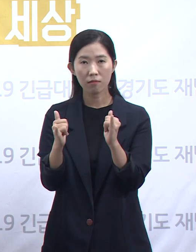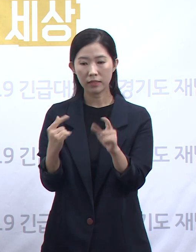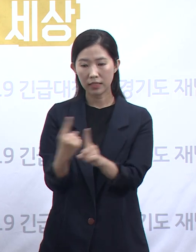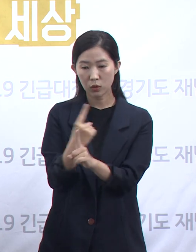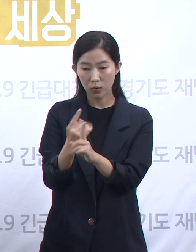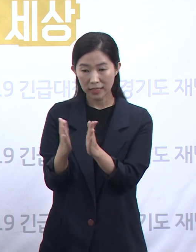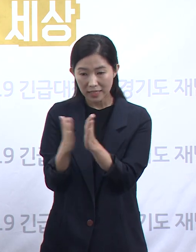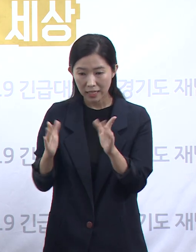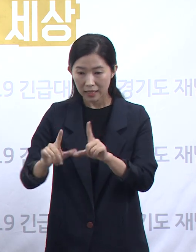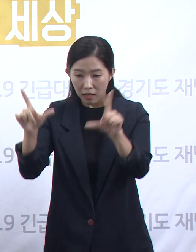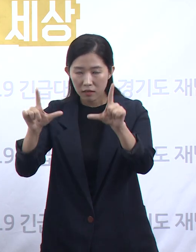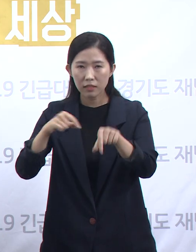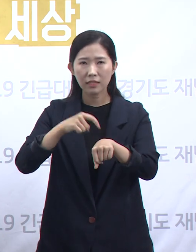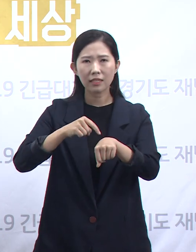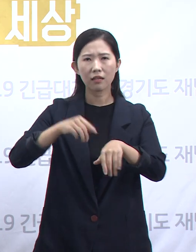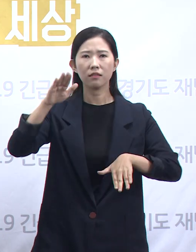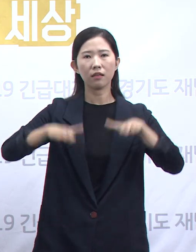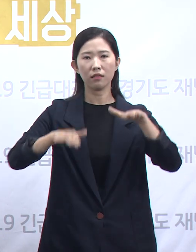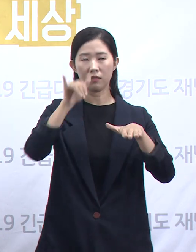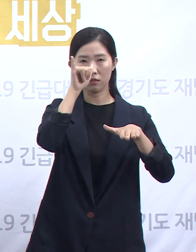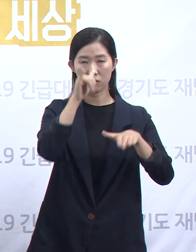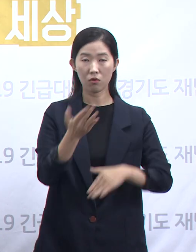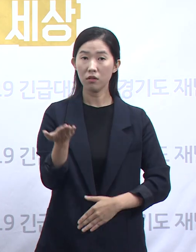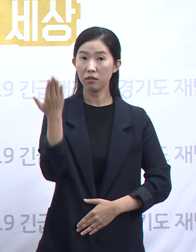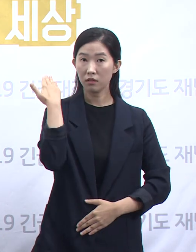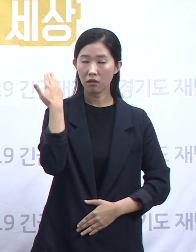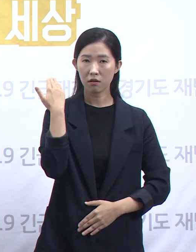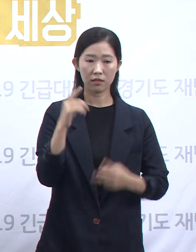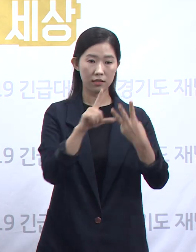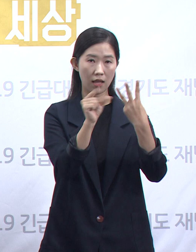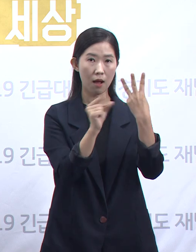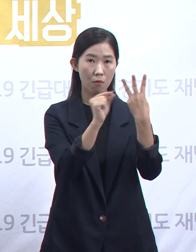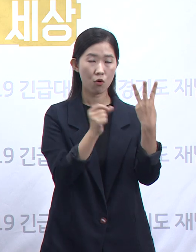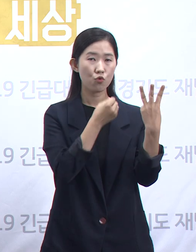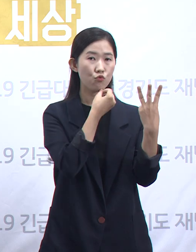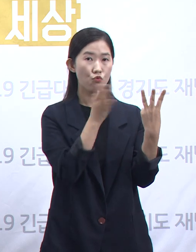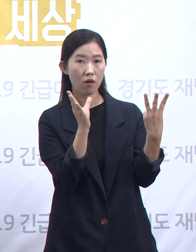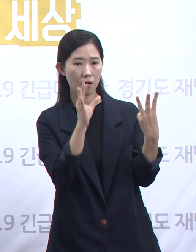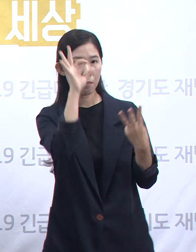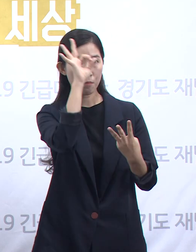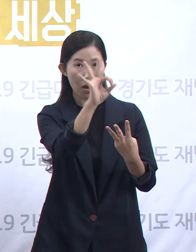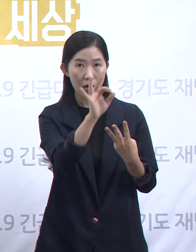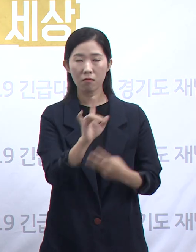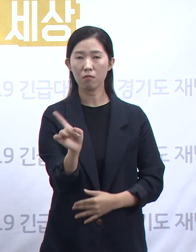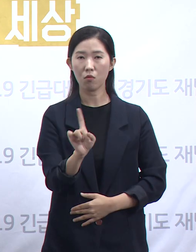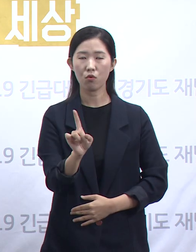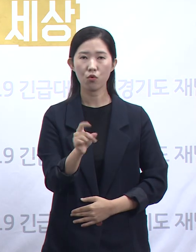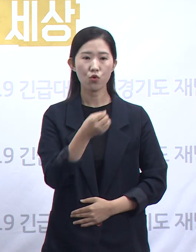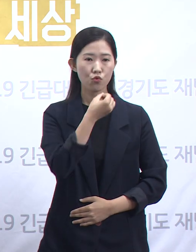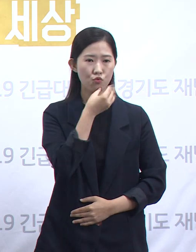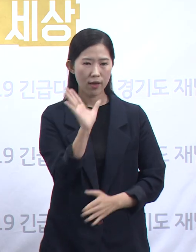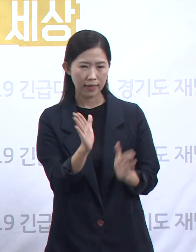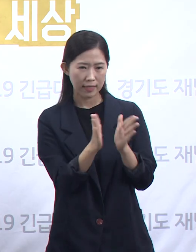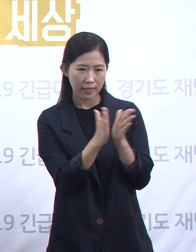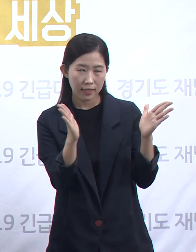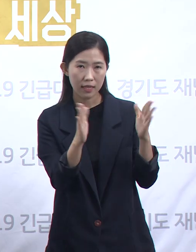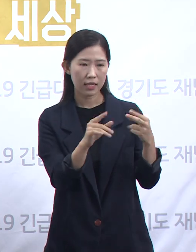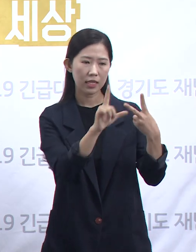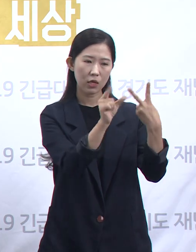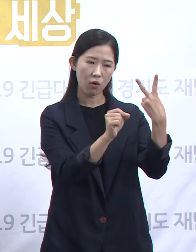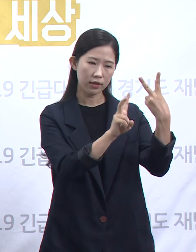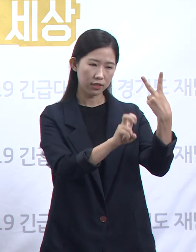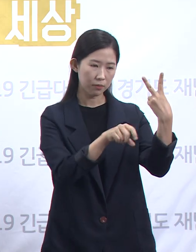있기 때문입니다. 지난 봄 유행을 되돌아보면 이렇습니다. 유행 확산이 본격화했던 2월